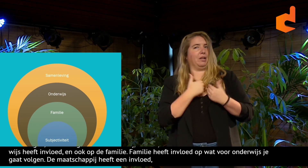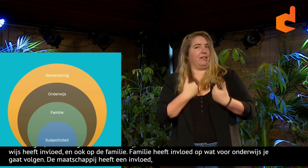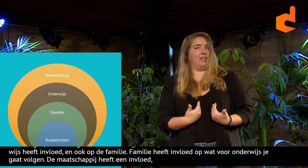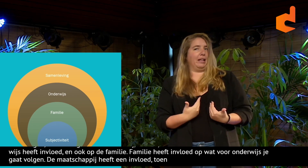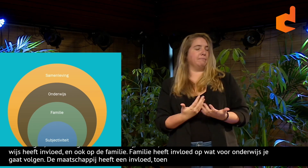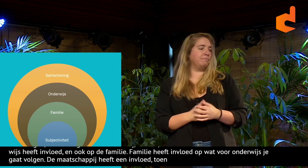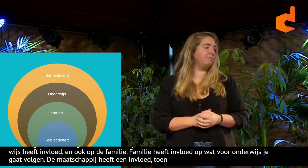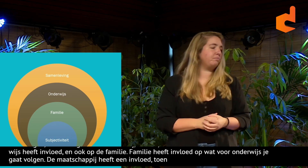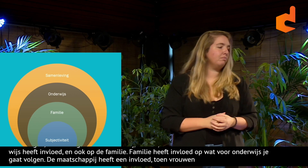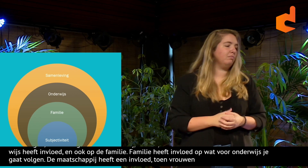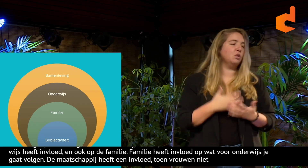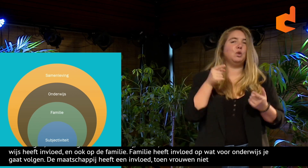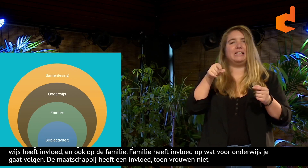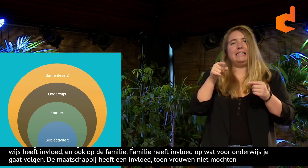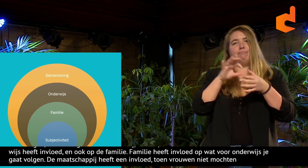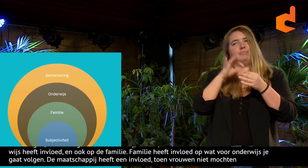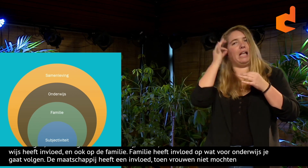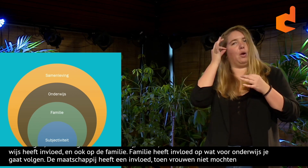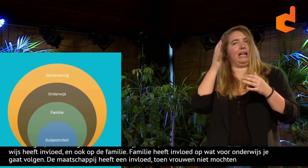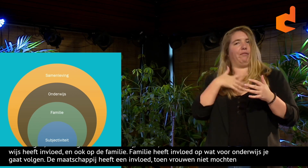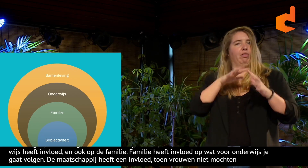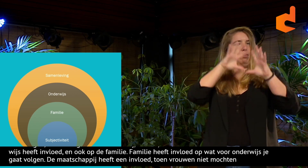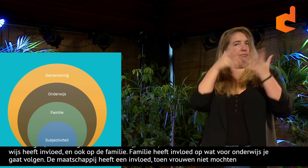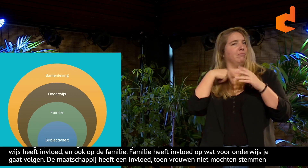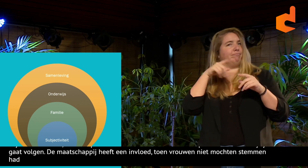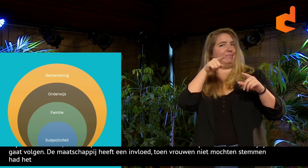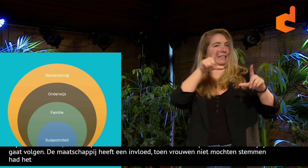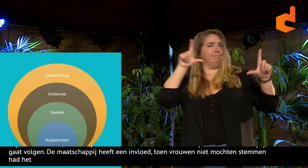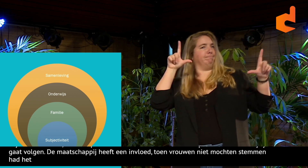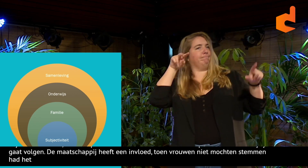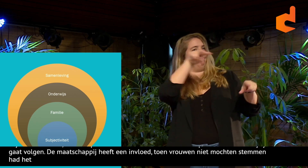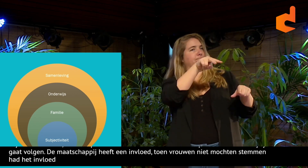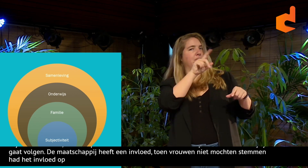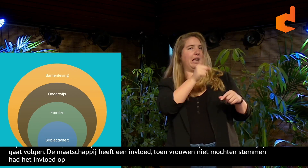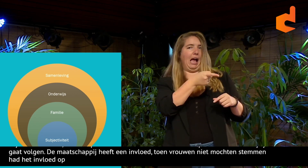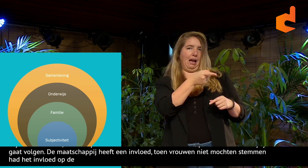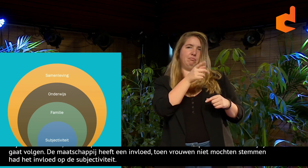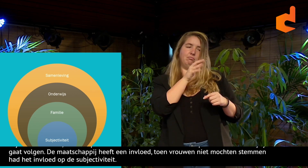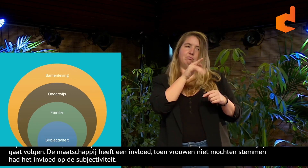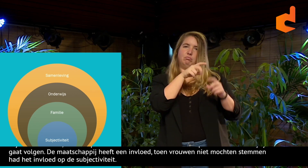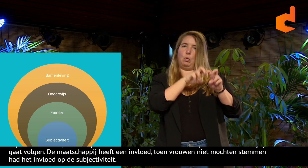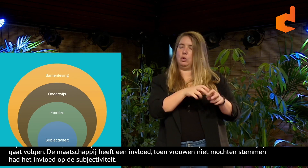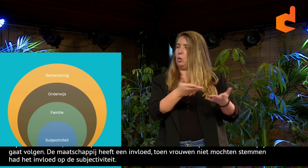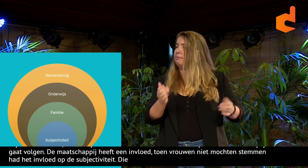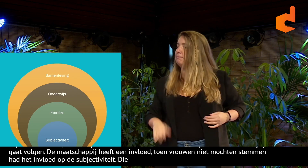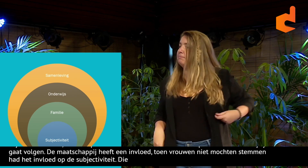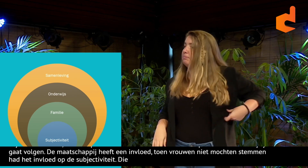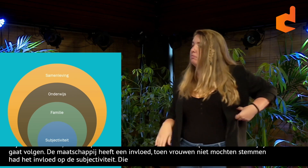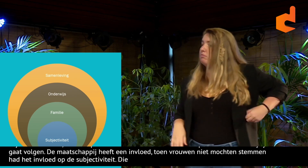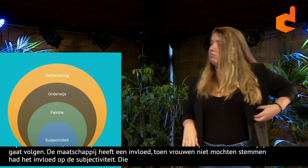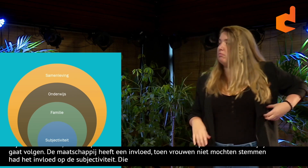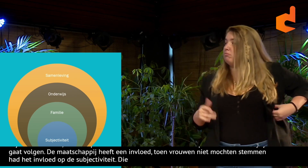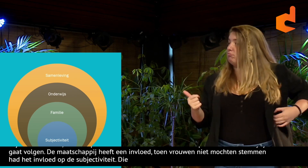stemmen. Had natuurlijk een invloed op de subjectiviteit. En die theorie van dat geheel, hoe we daar naar kijken,